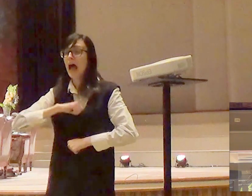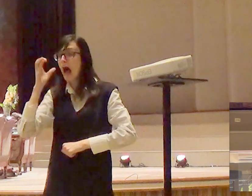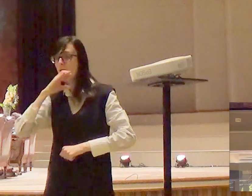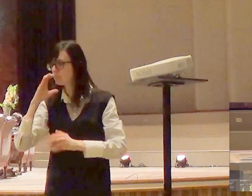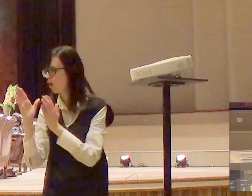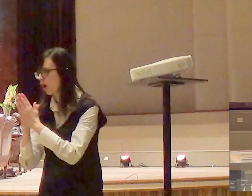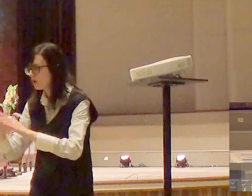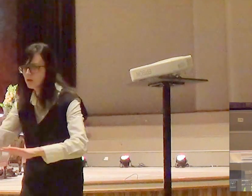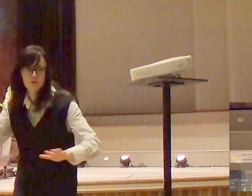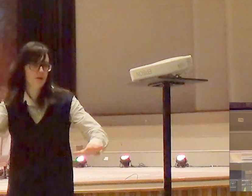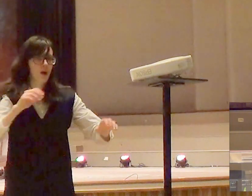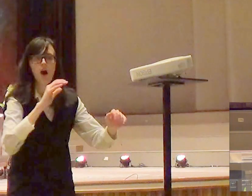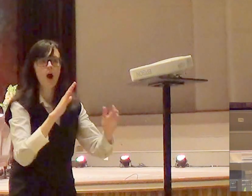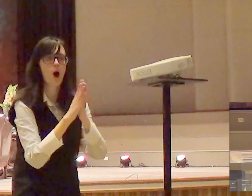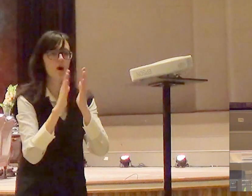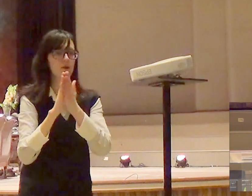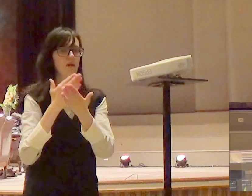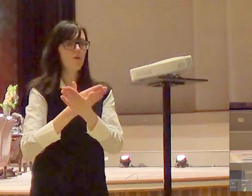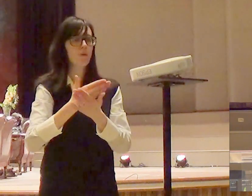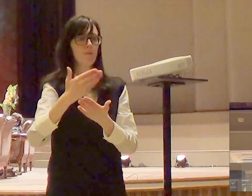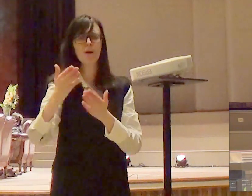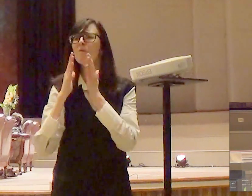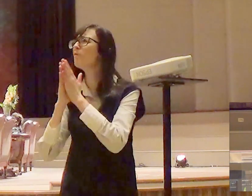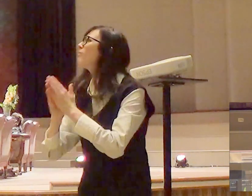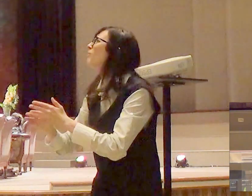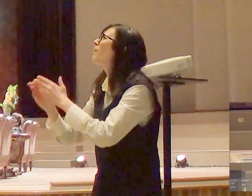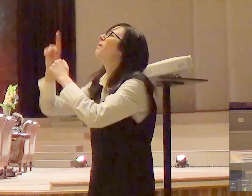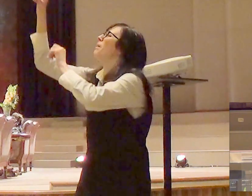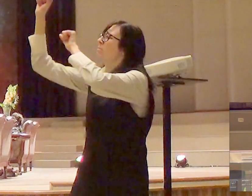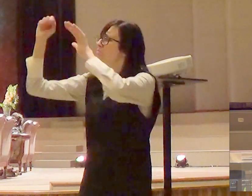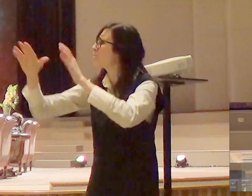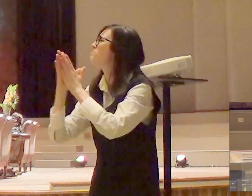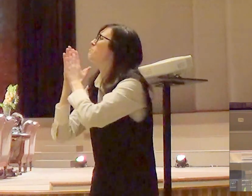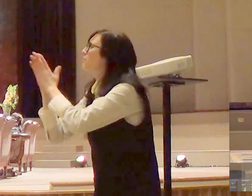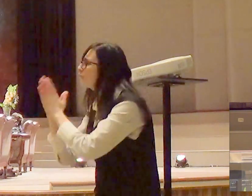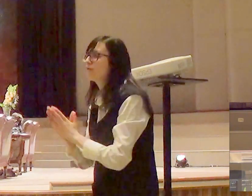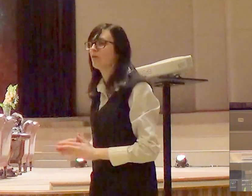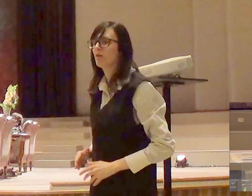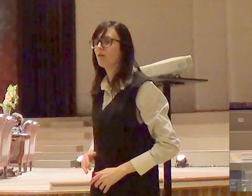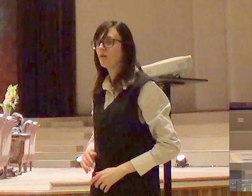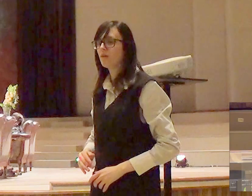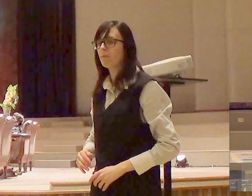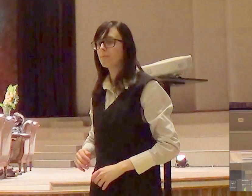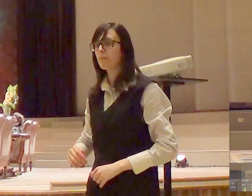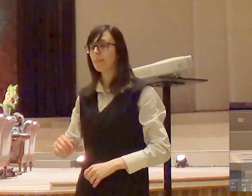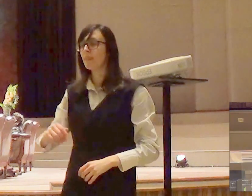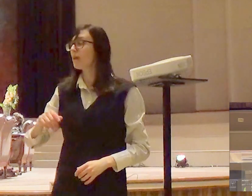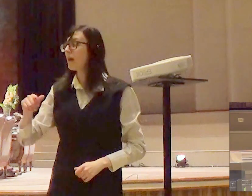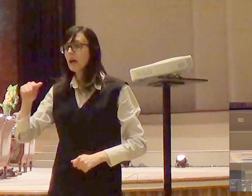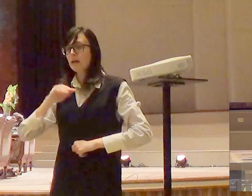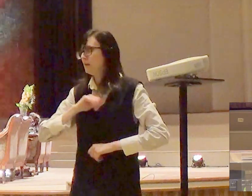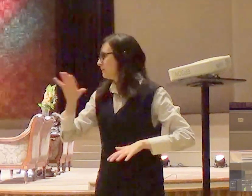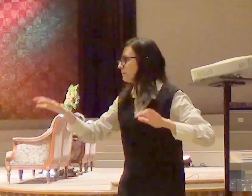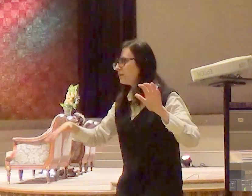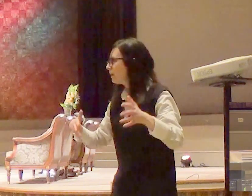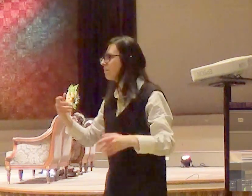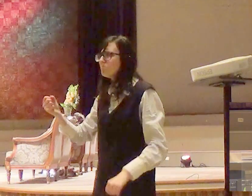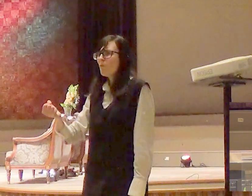deles e pede a benção de Deus e corre lá Arão e de repente ele vê que essa